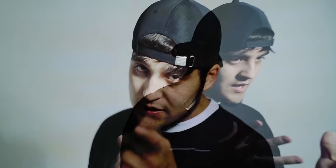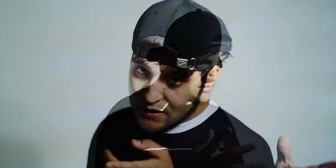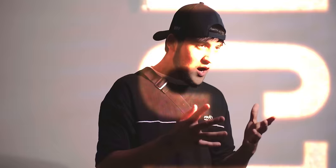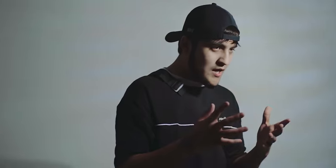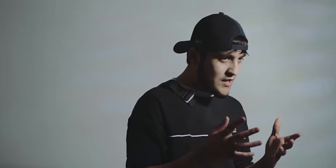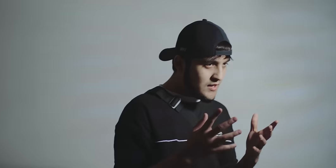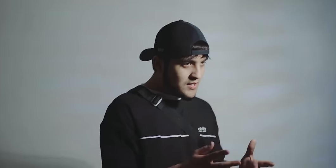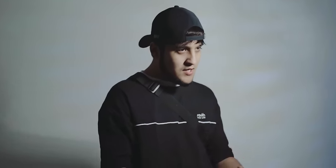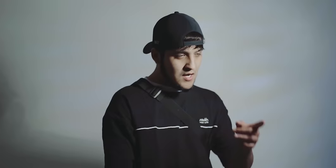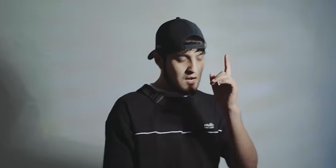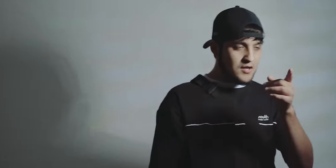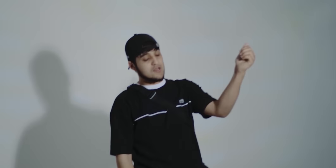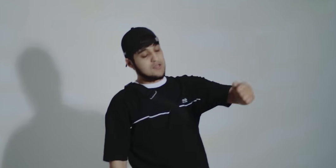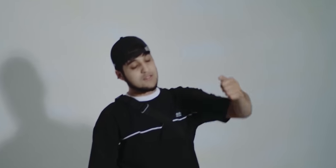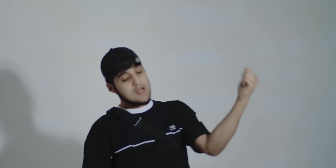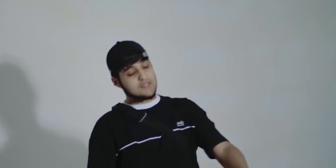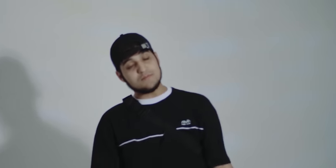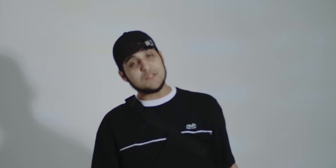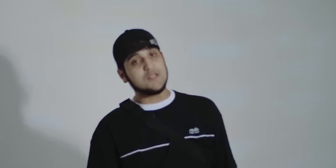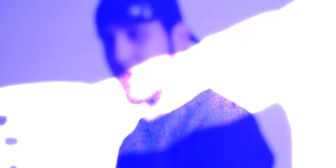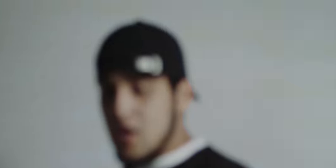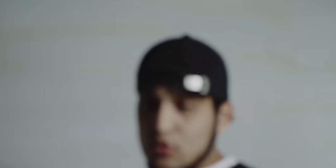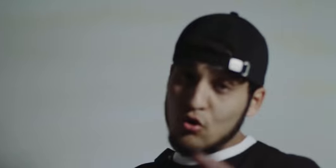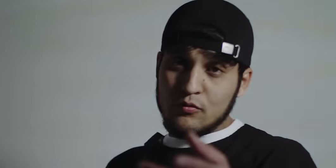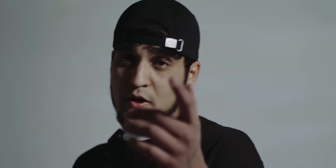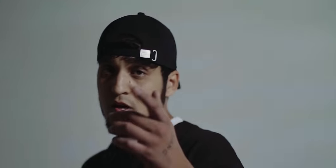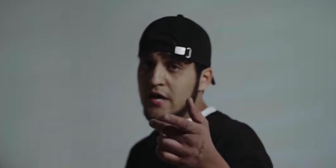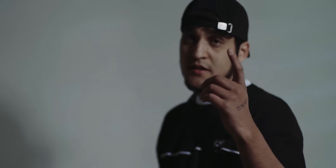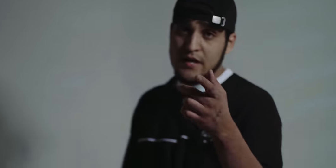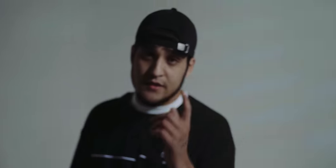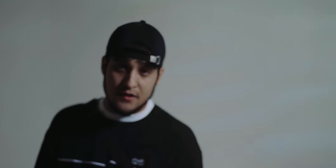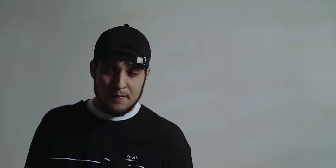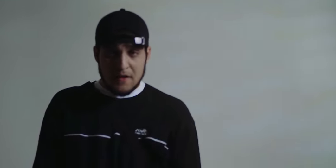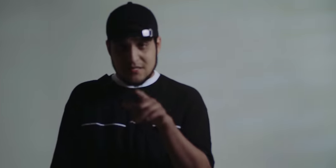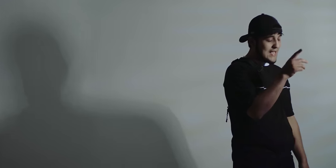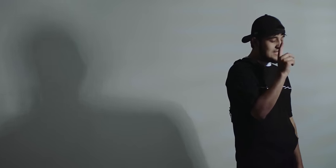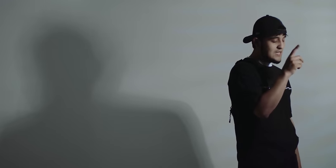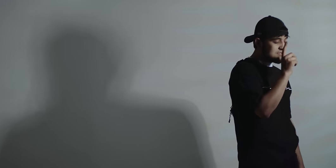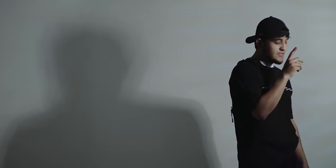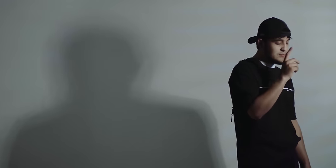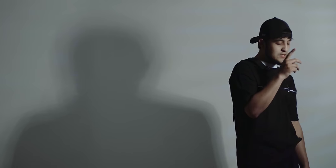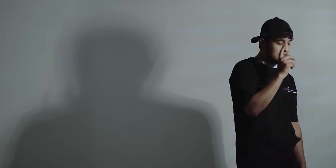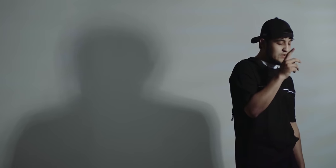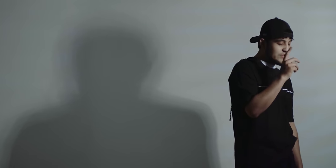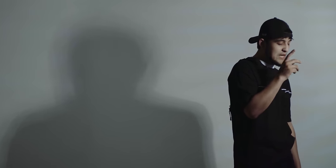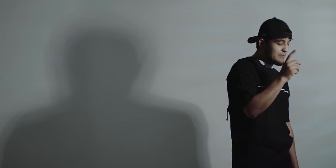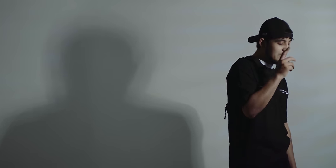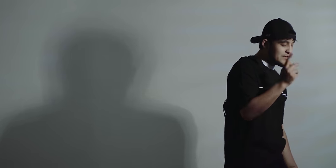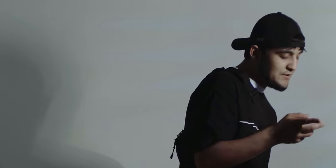Aynandan karal dərdimdə Yoxmə ayt qadrəm Sen qazdın bu sevgi qəbərini